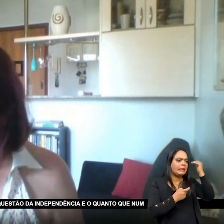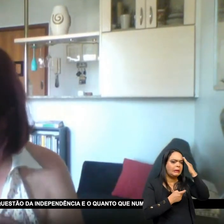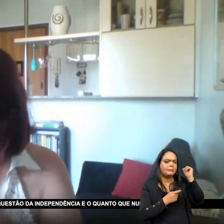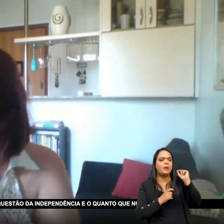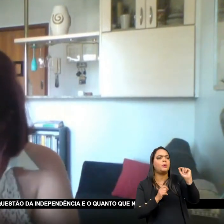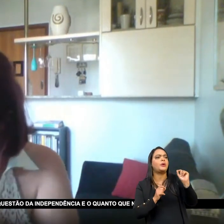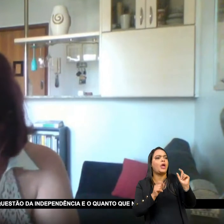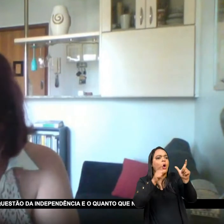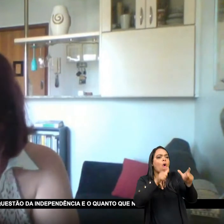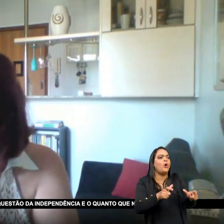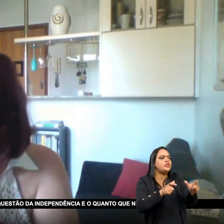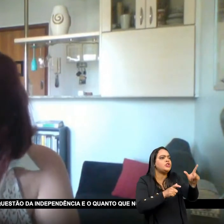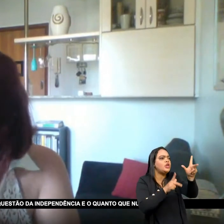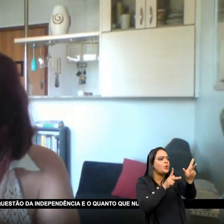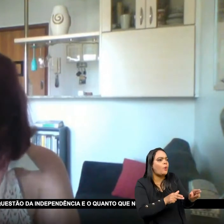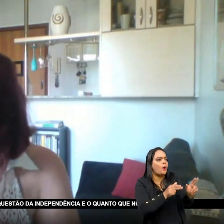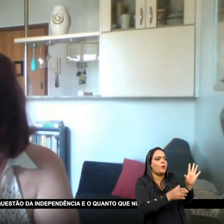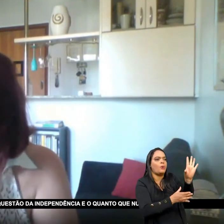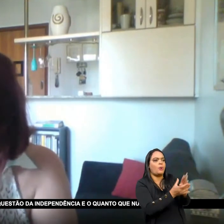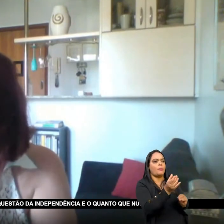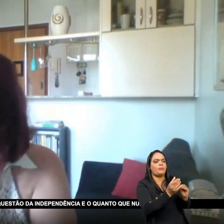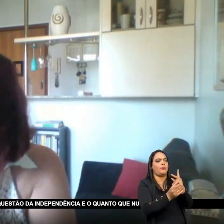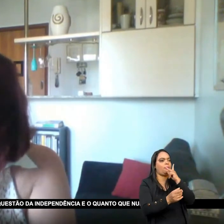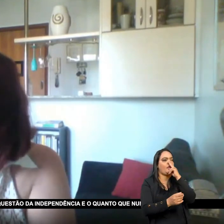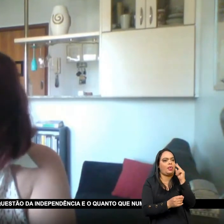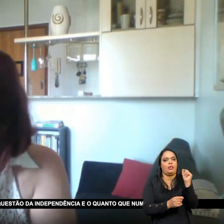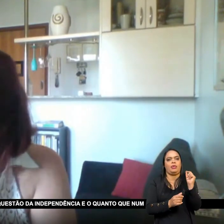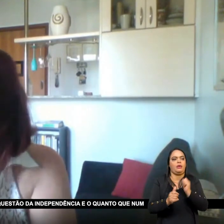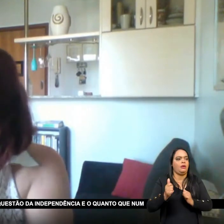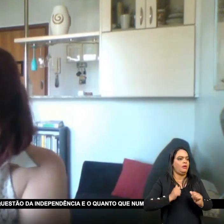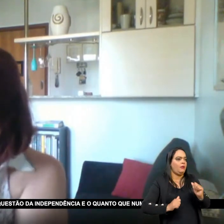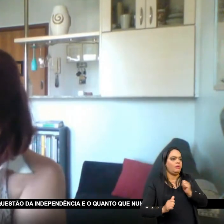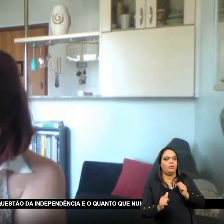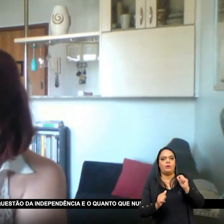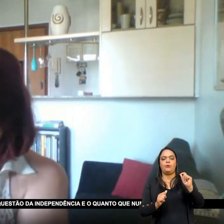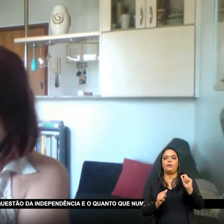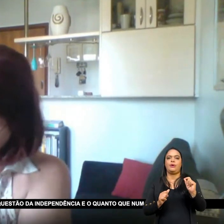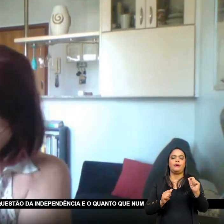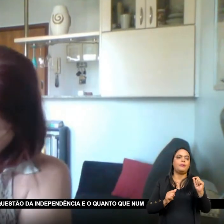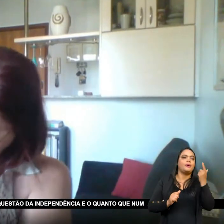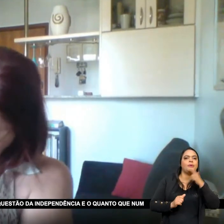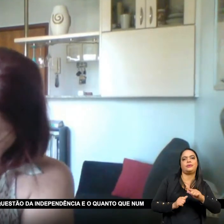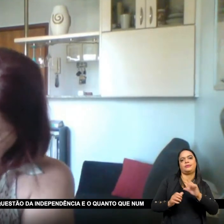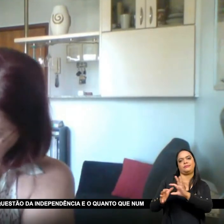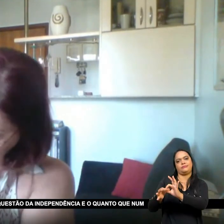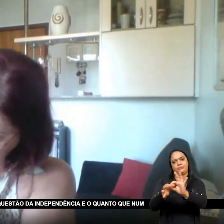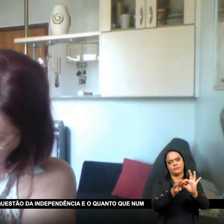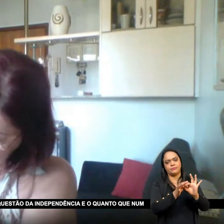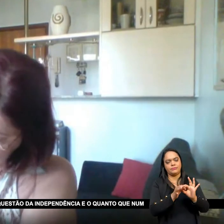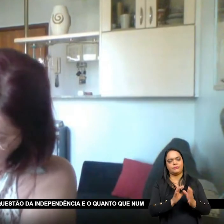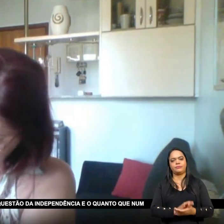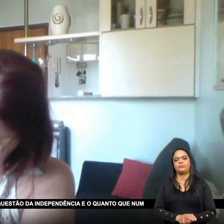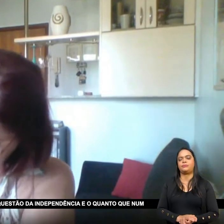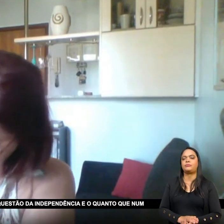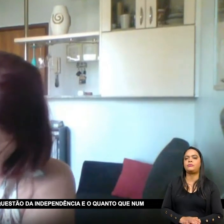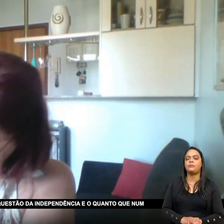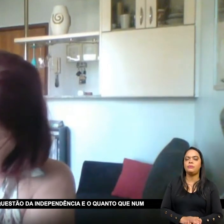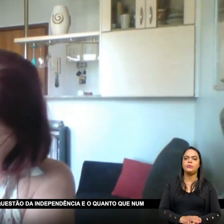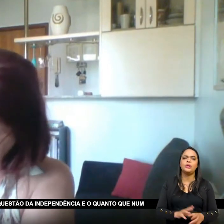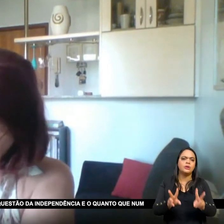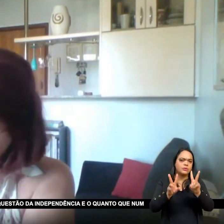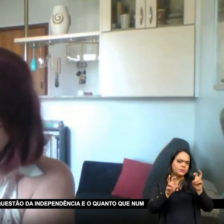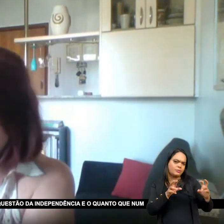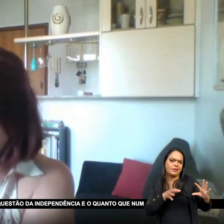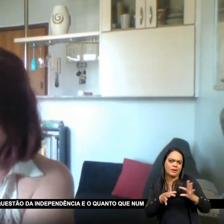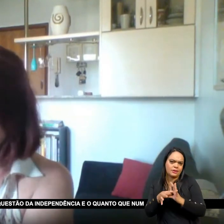E a outra questão Eu fiquei pensando Muito nessa questão Da independência